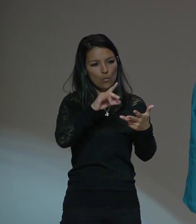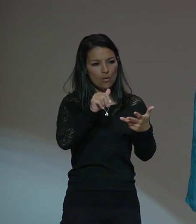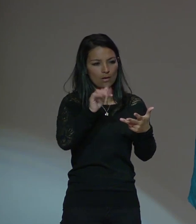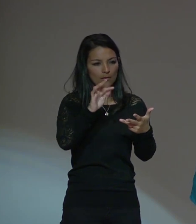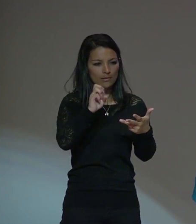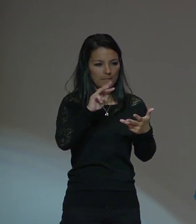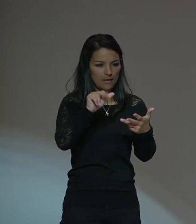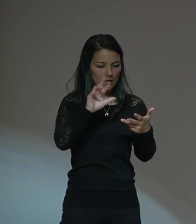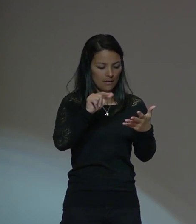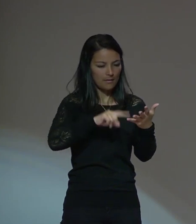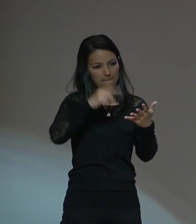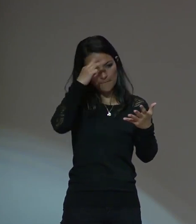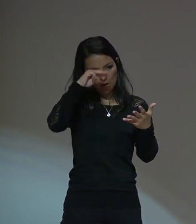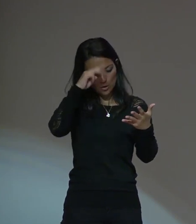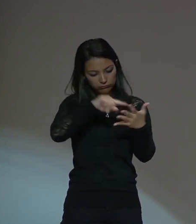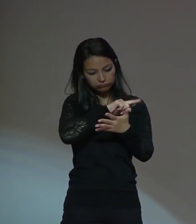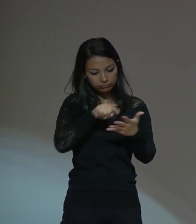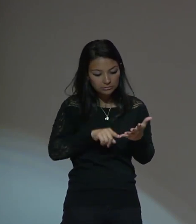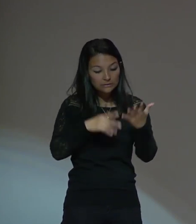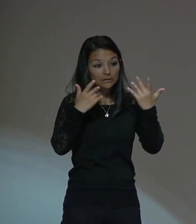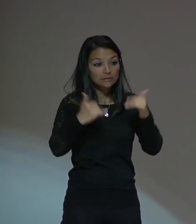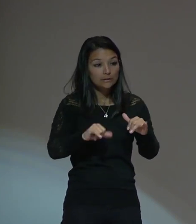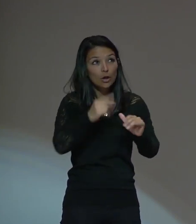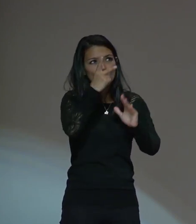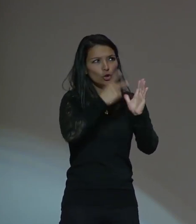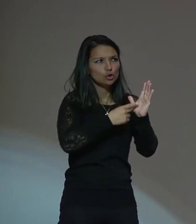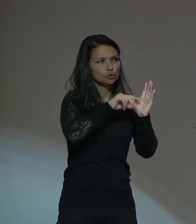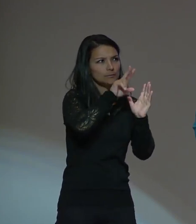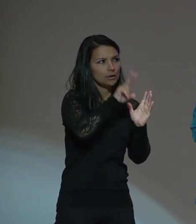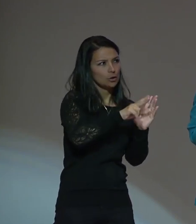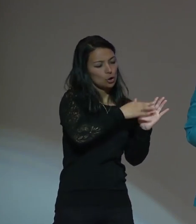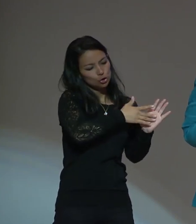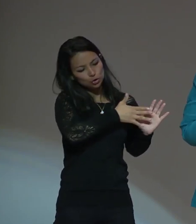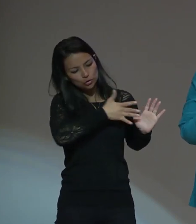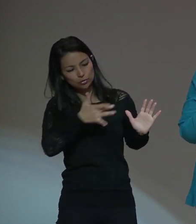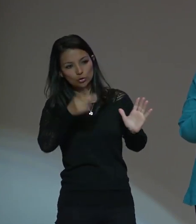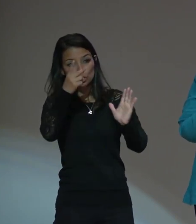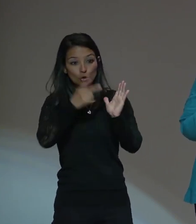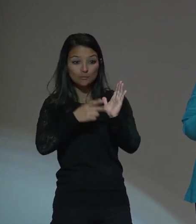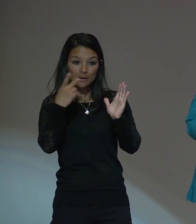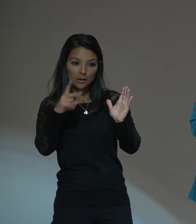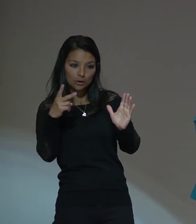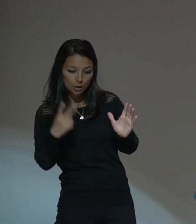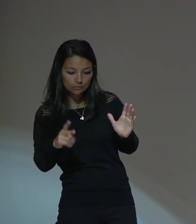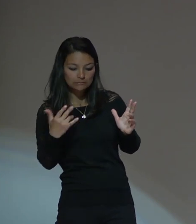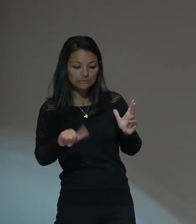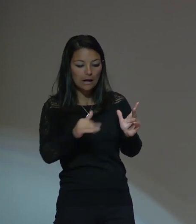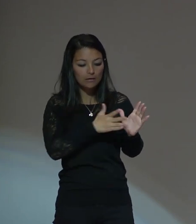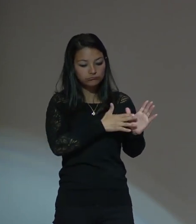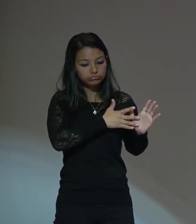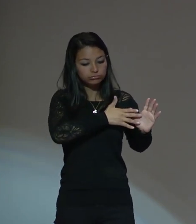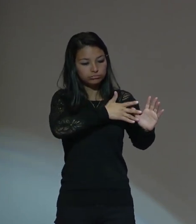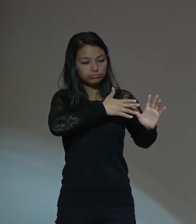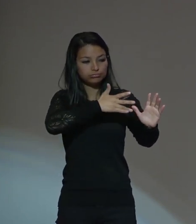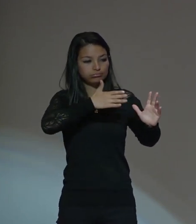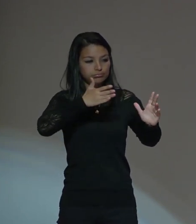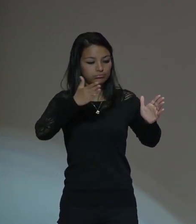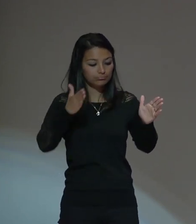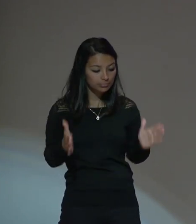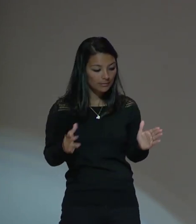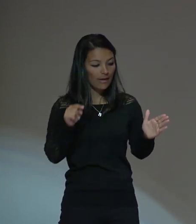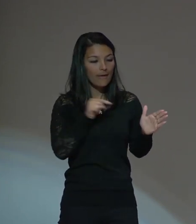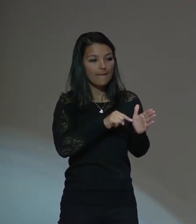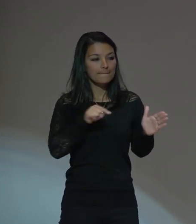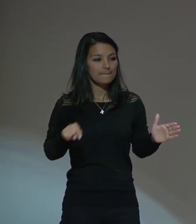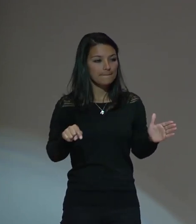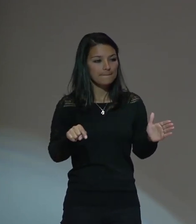entre 2009 hasta 2012 se preparó un curso